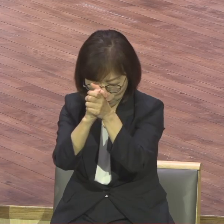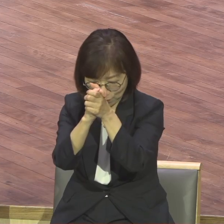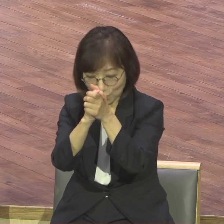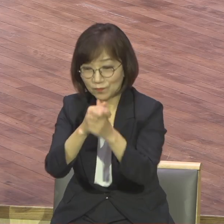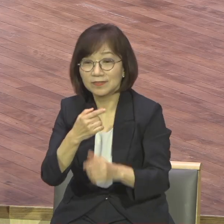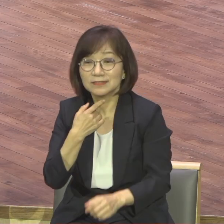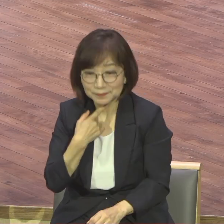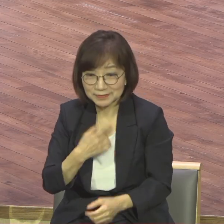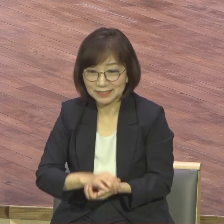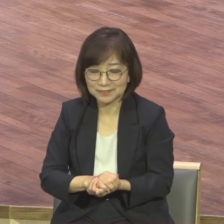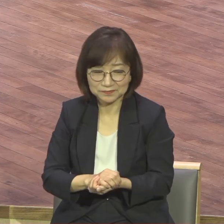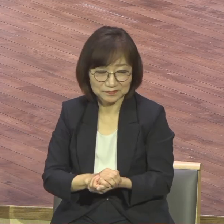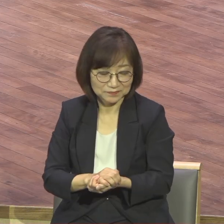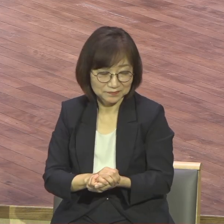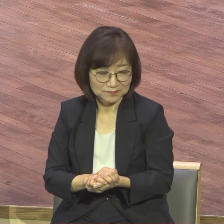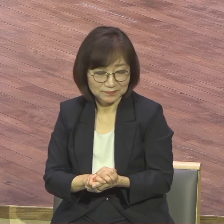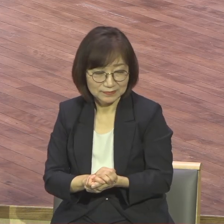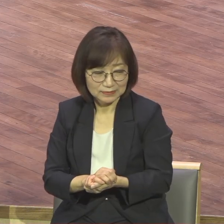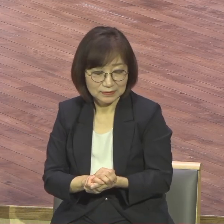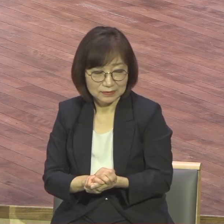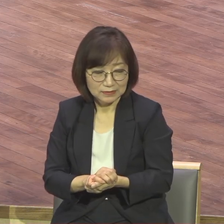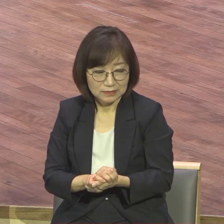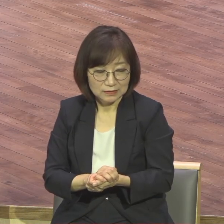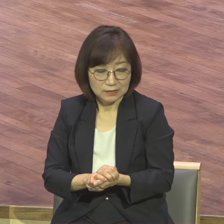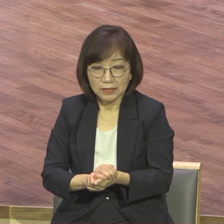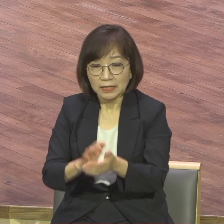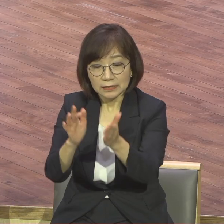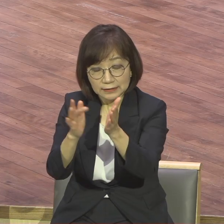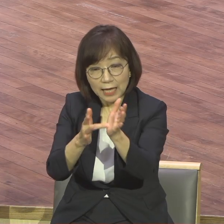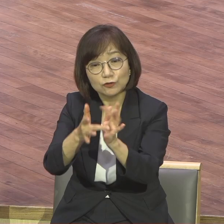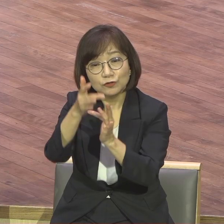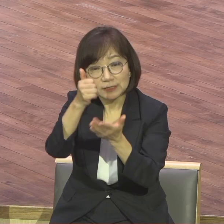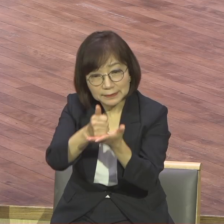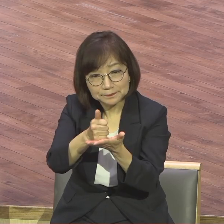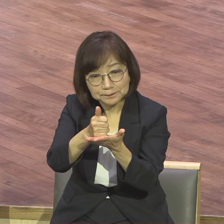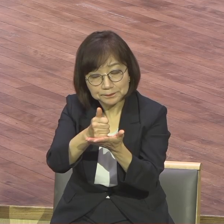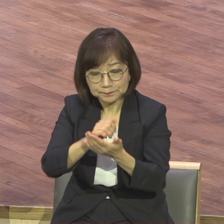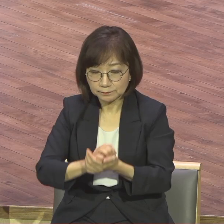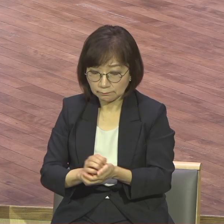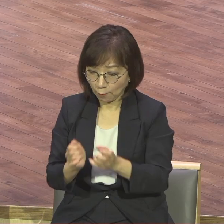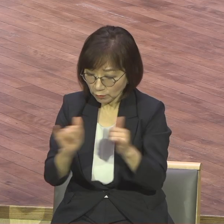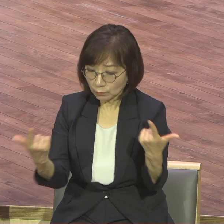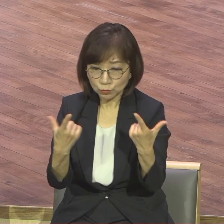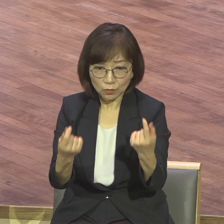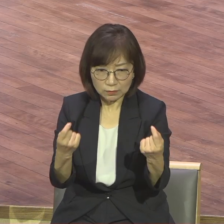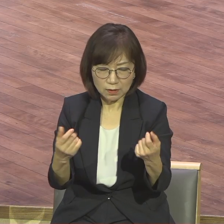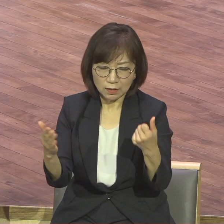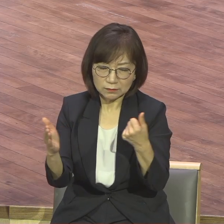인간적인 생각은요 예수님 또 육체를 가지기 때문에 할 수만 있으면